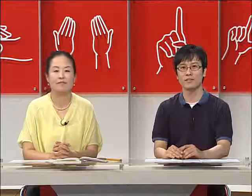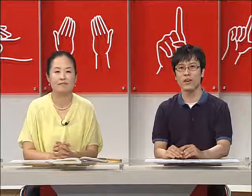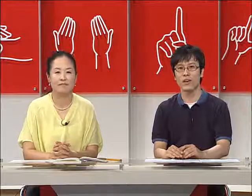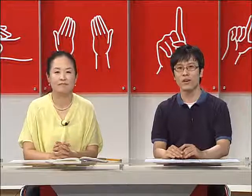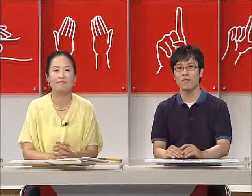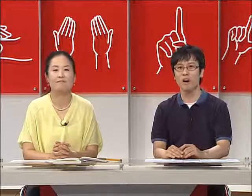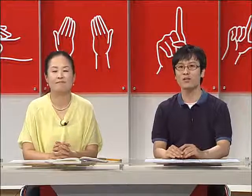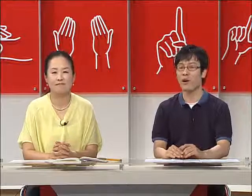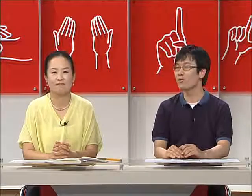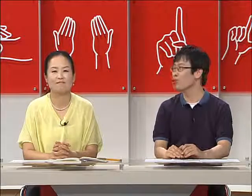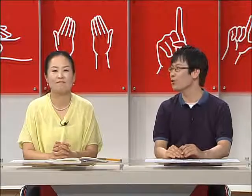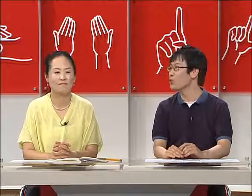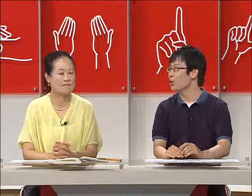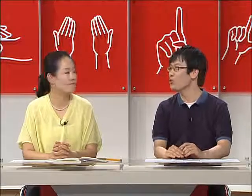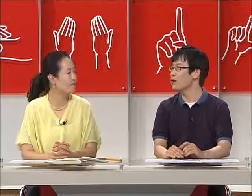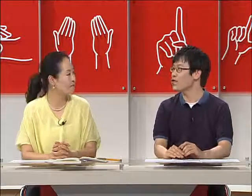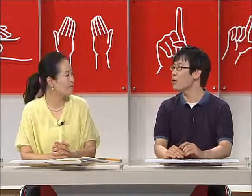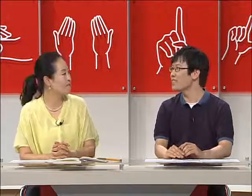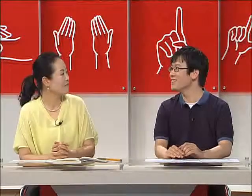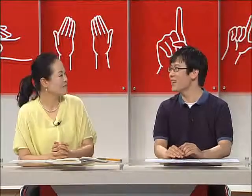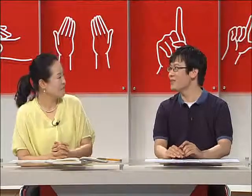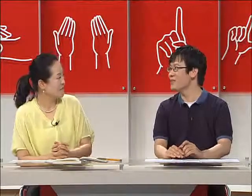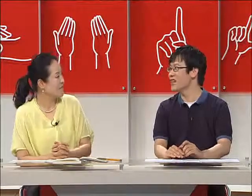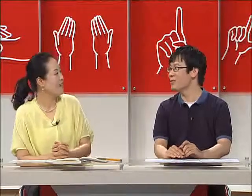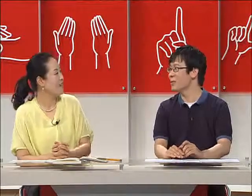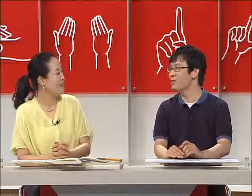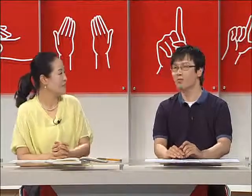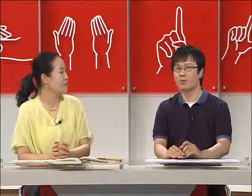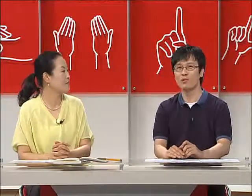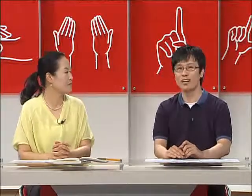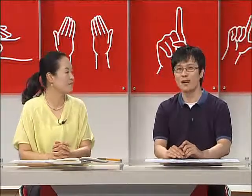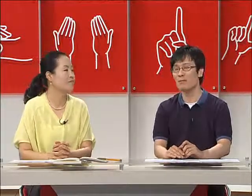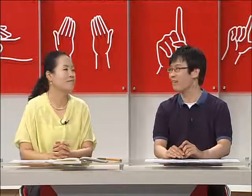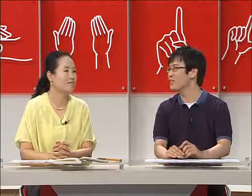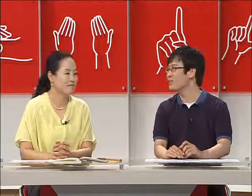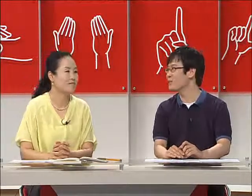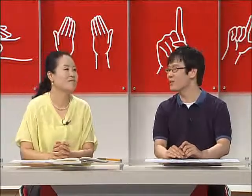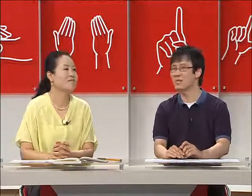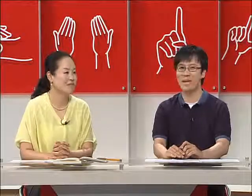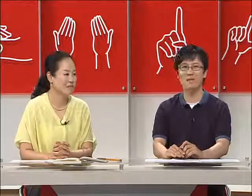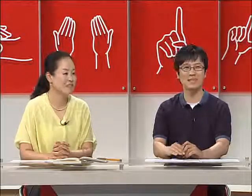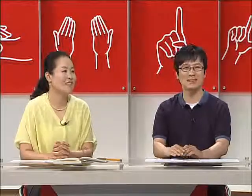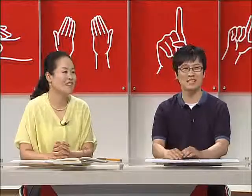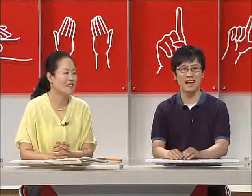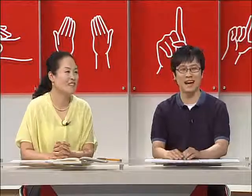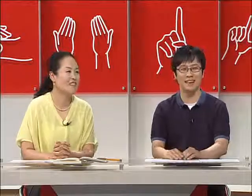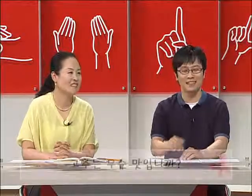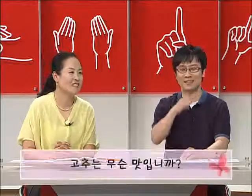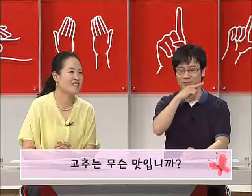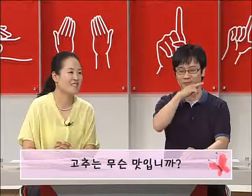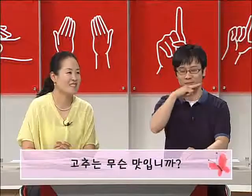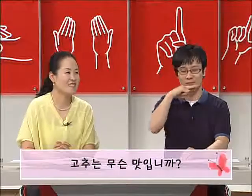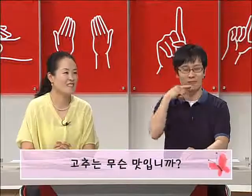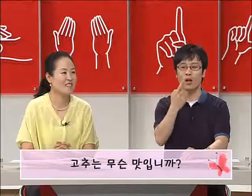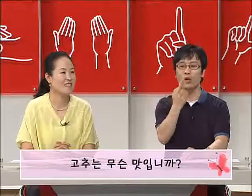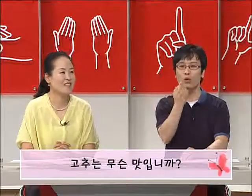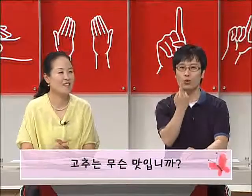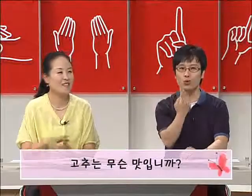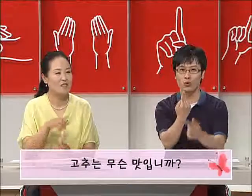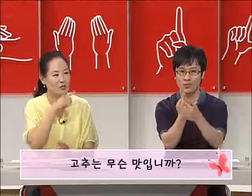네. 방금 배운 고추와 사과라는 단어를 가지고 문장을 한 번 만들어 보는 연습을 해보겠습니다. 고추.